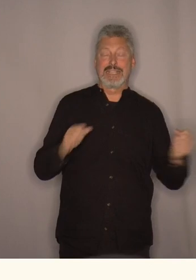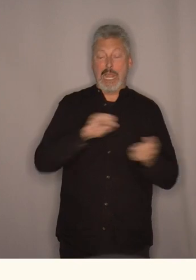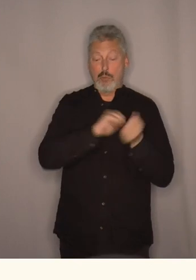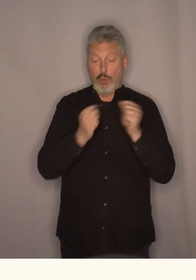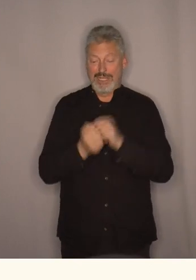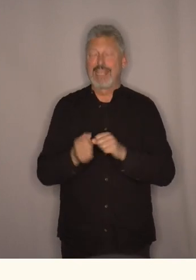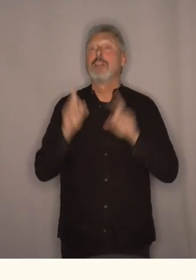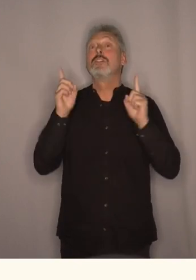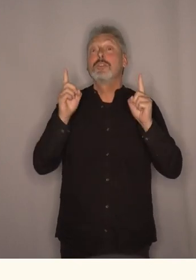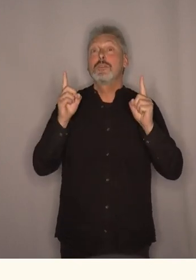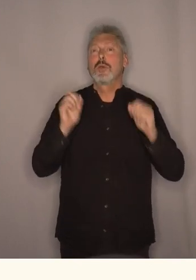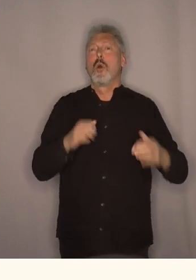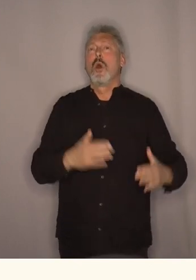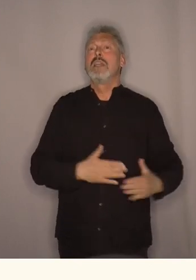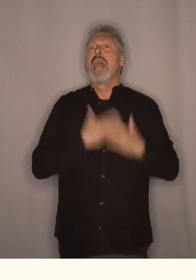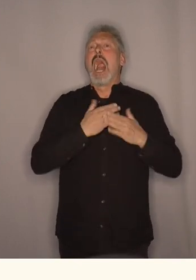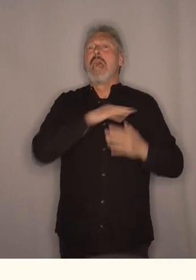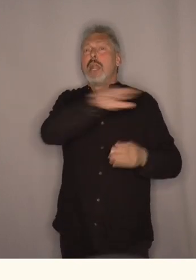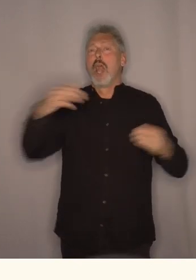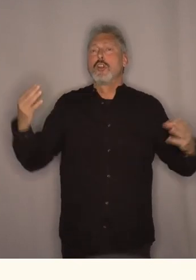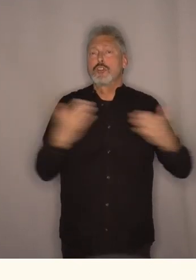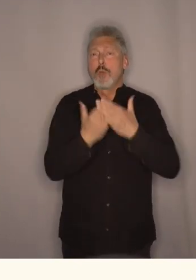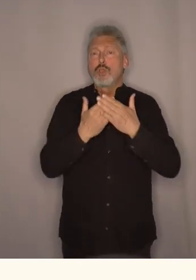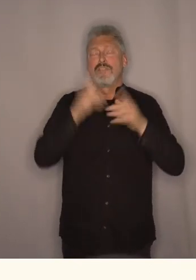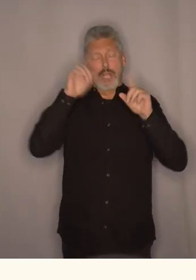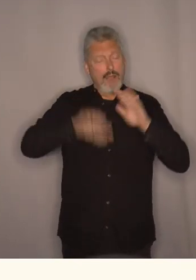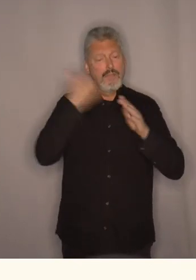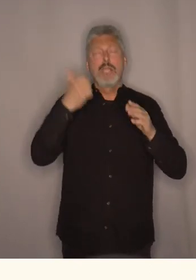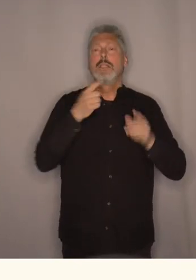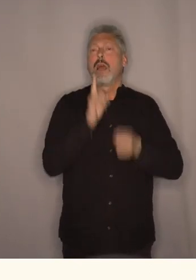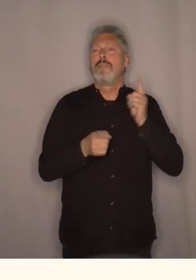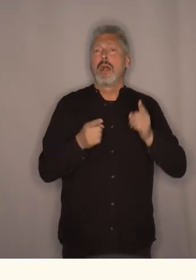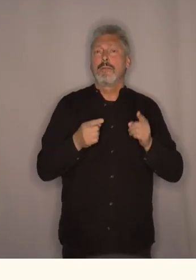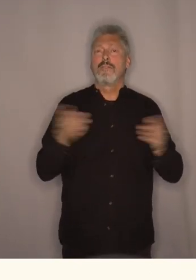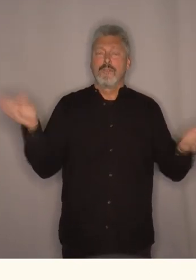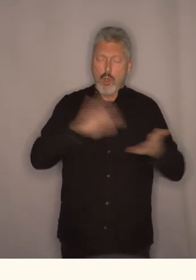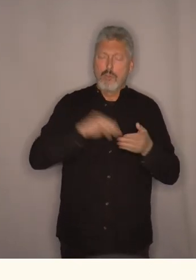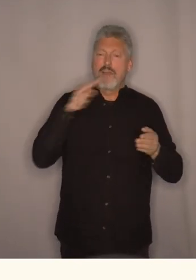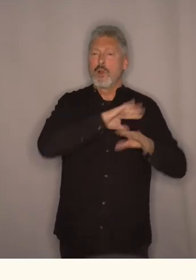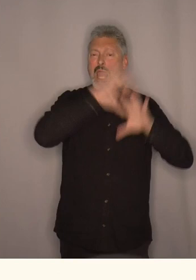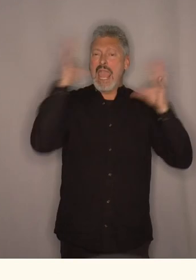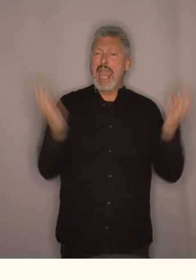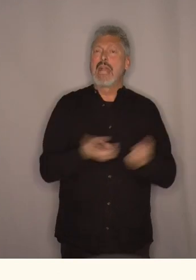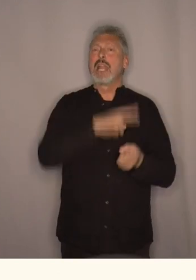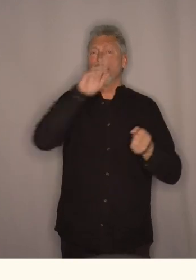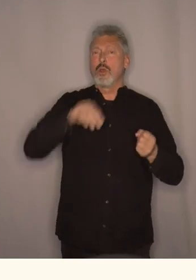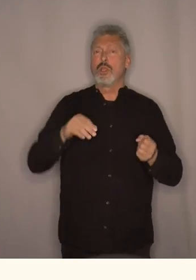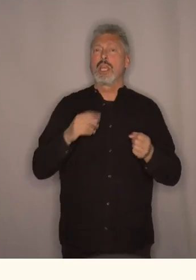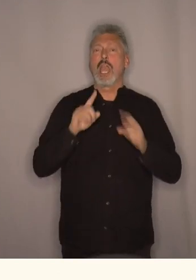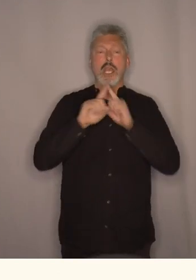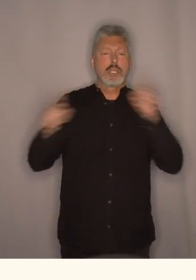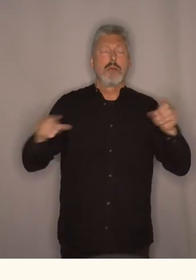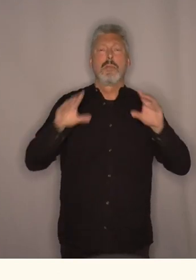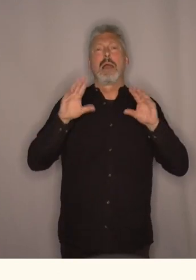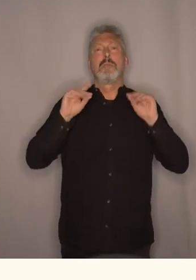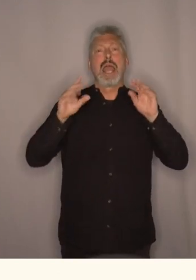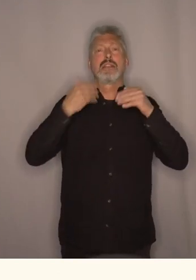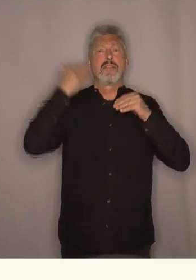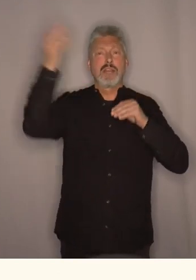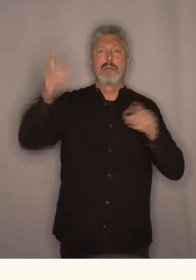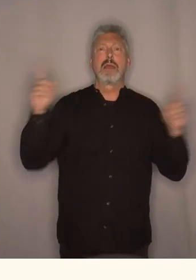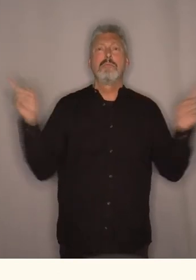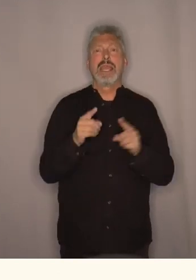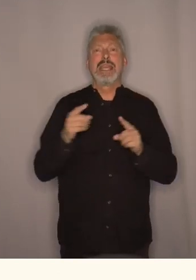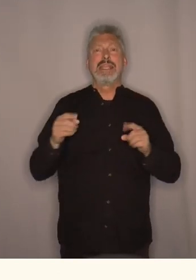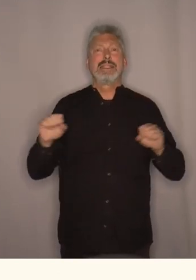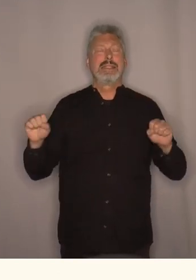Så kjære landsmøter, vi kan vinne dette valget med å få folk med oss i hele landet for å skape en bedre fremtid. Med mindre stress og press, mer